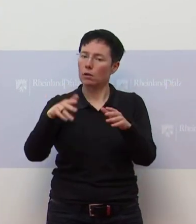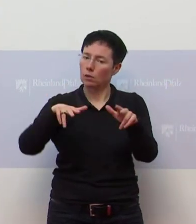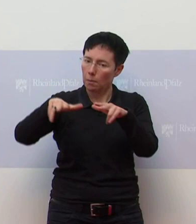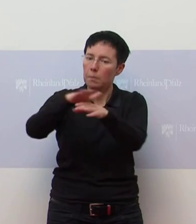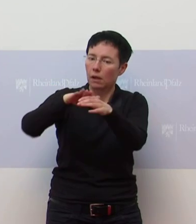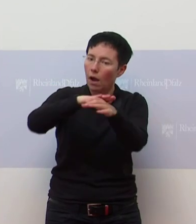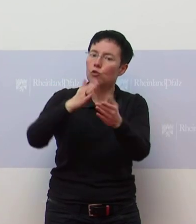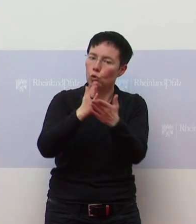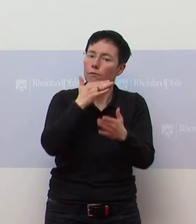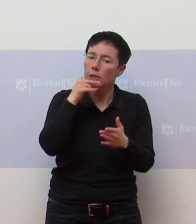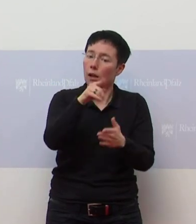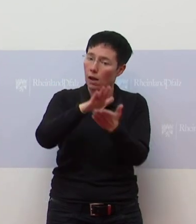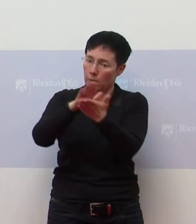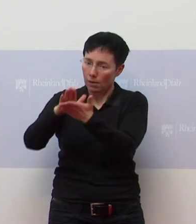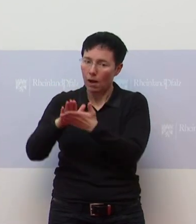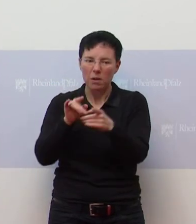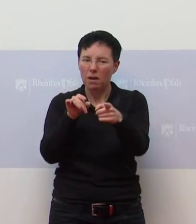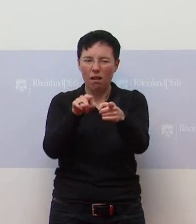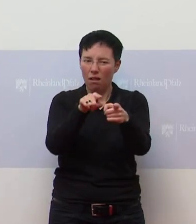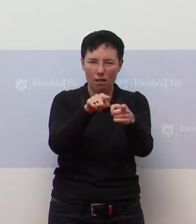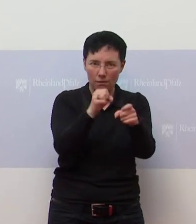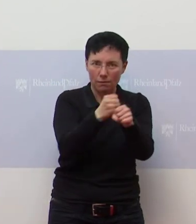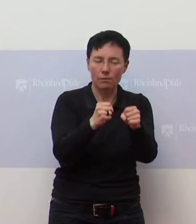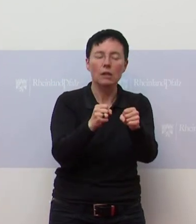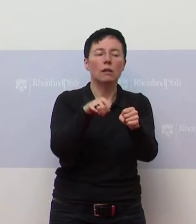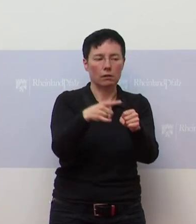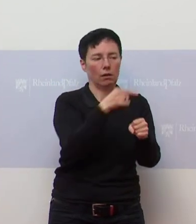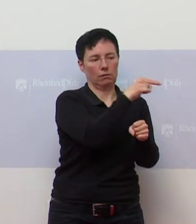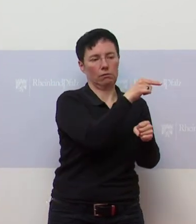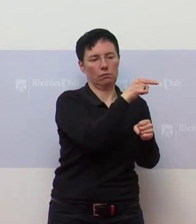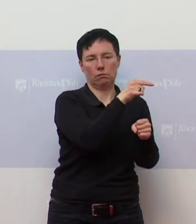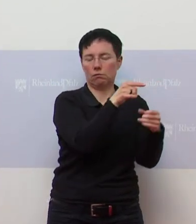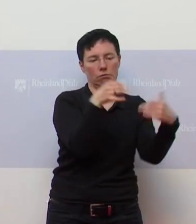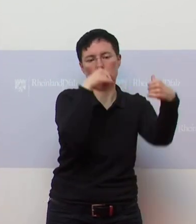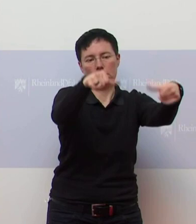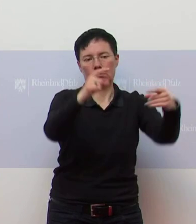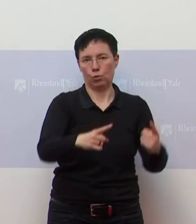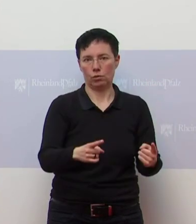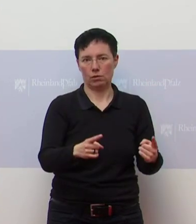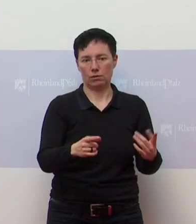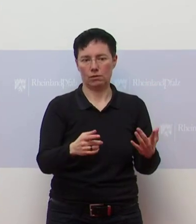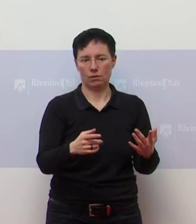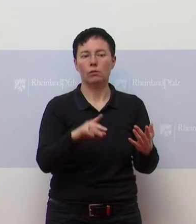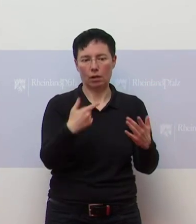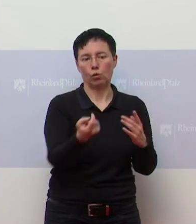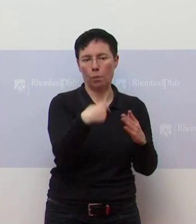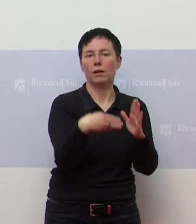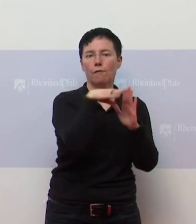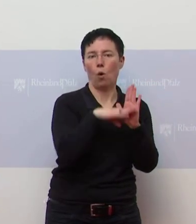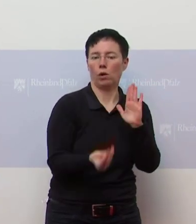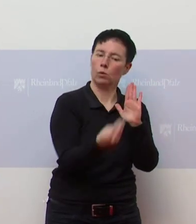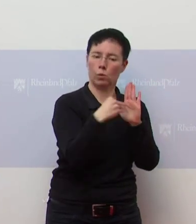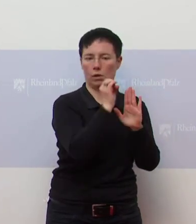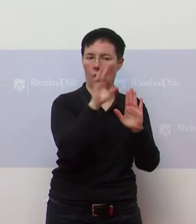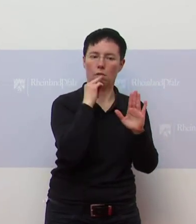auch nachzieht und man dann zum Ergebnis kommt. Das geht eben auch ohne Verordnung. Ansonsten wird es eine Regelung in der Verordnung geben. Das ist schon sehr klar dann auch